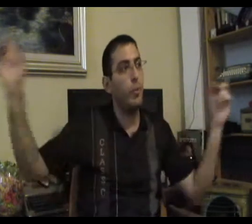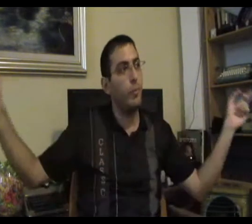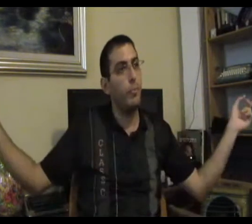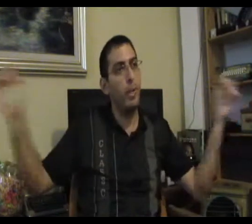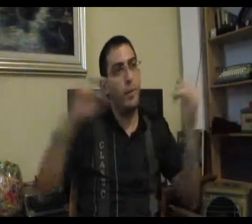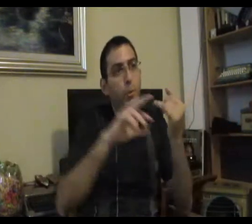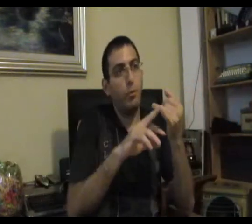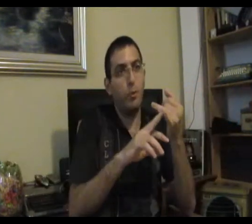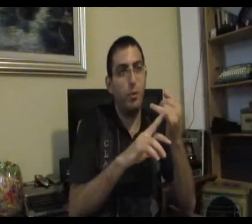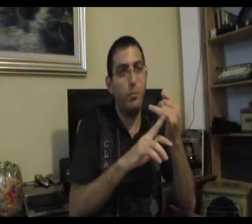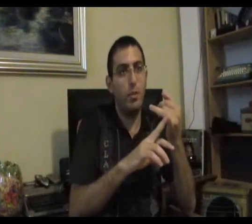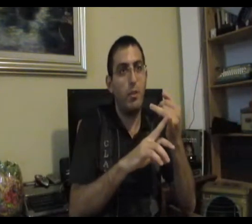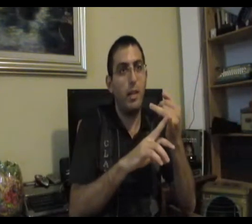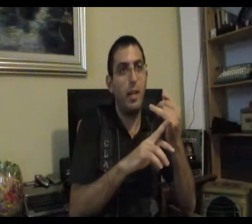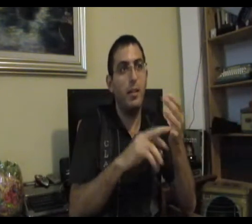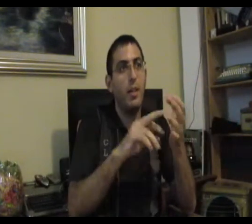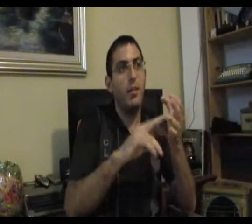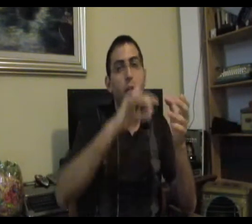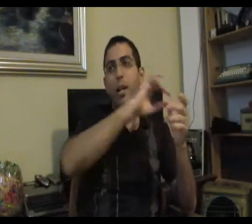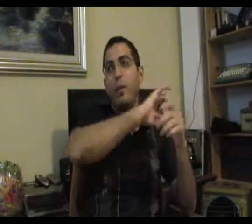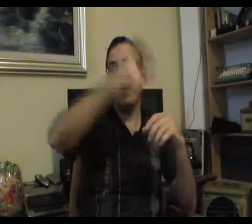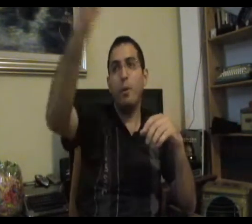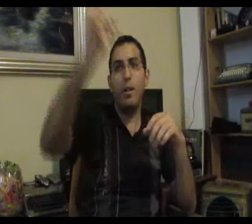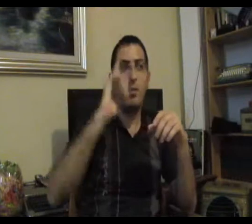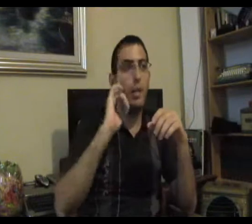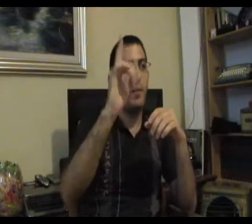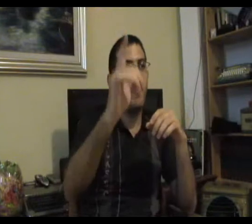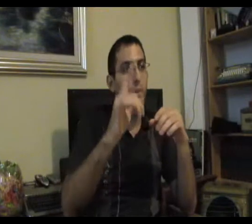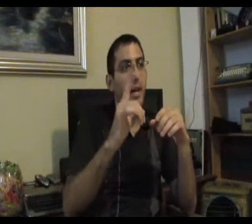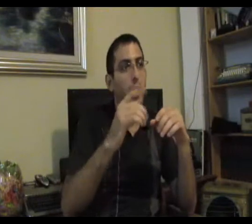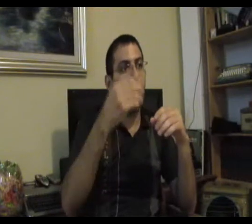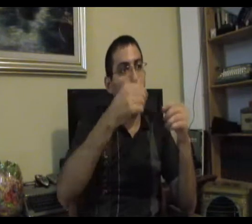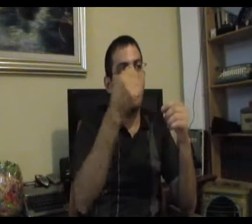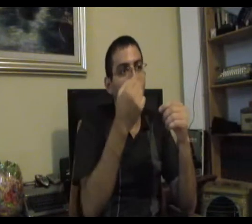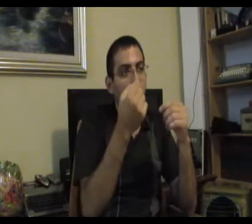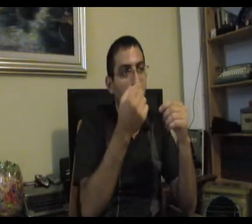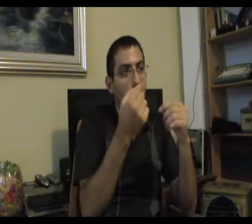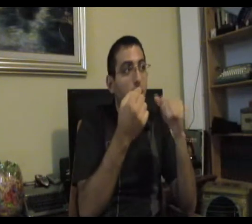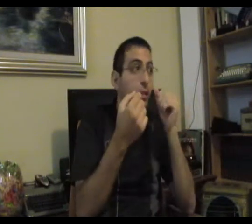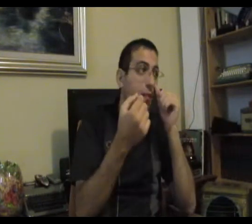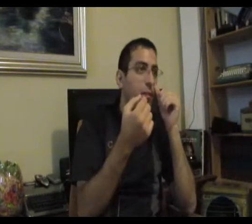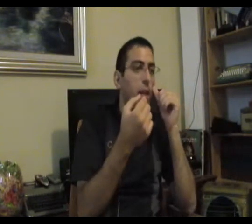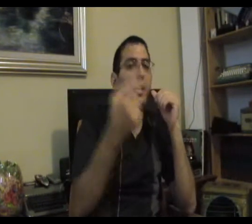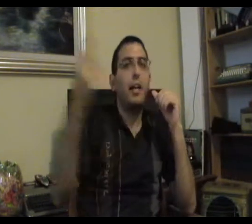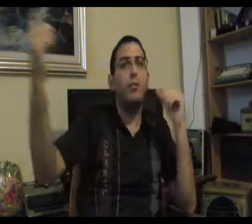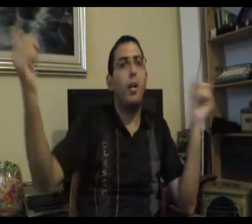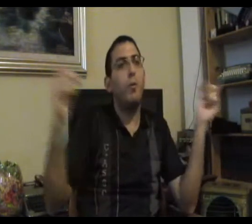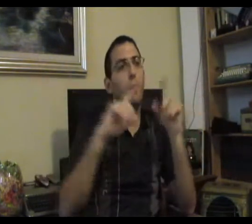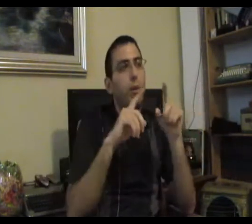המקומות בעולם היו באותו מקום לצורך העניין וכל האירועים בכל הזמנים היו באותו רגע עכשיו, אם ניקח את כל האירועים בכל